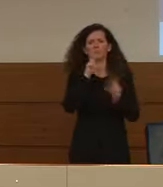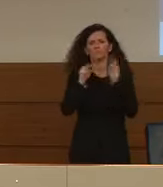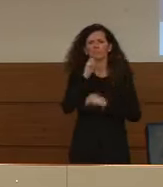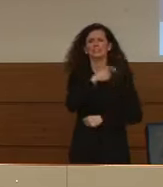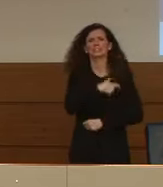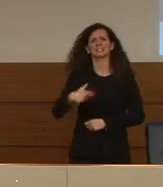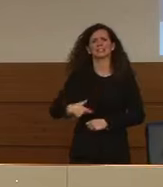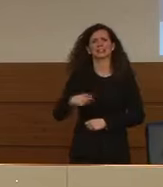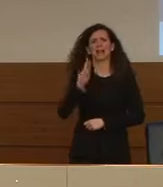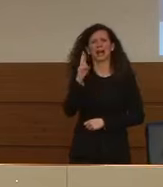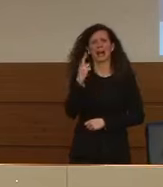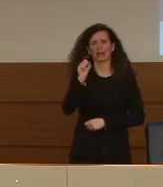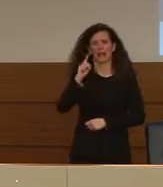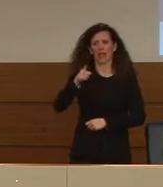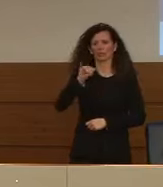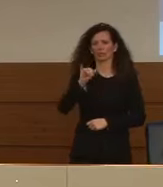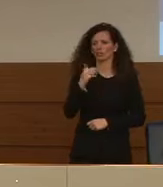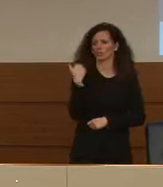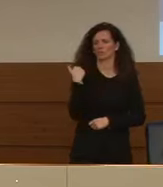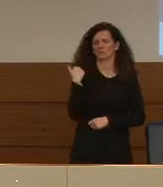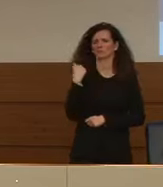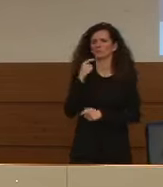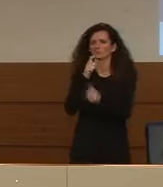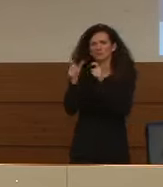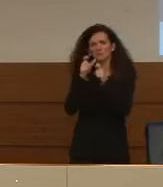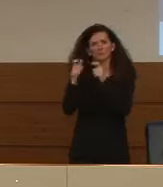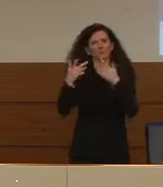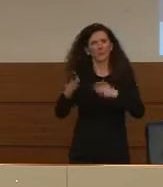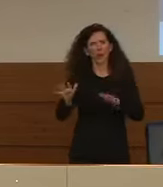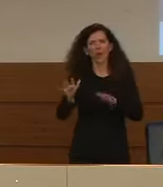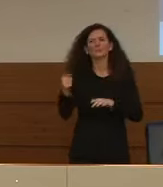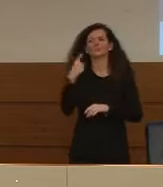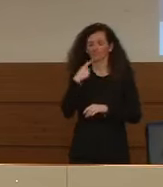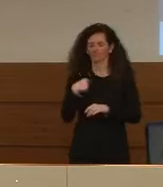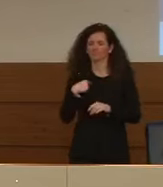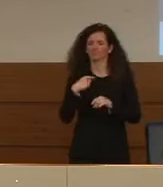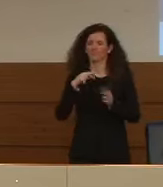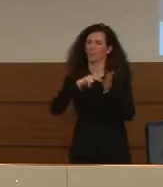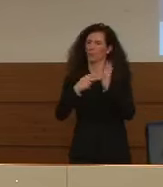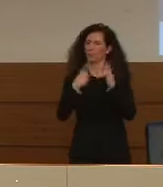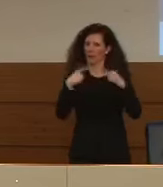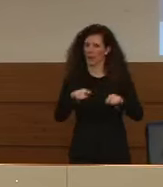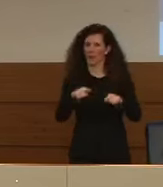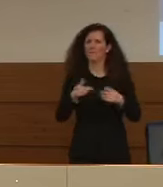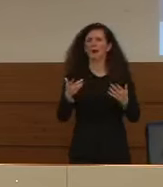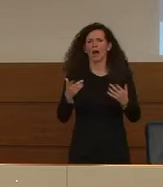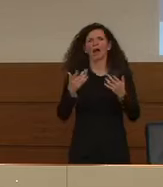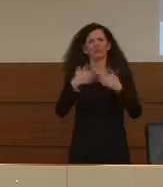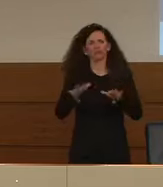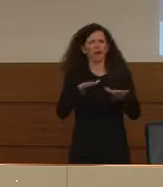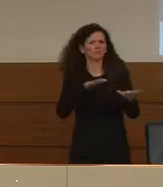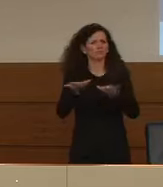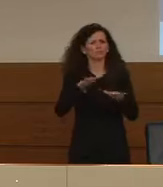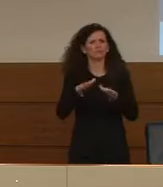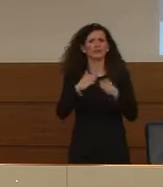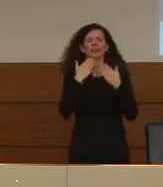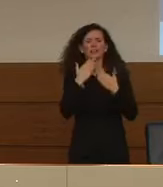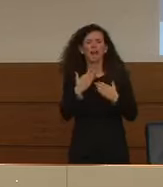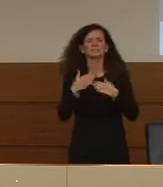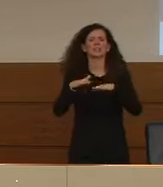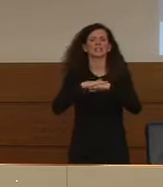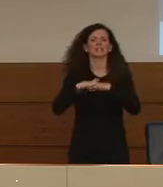un paio di giorni fa che mi evidenziava anche questo tema, quindi si sta lavorando con i servizi sociali per